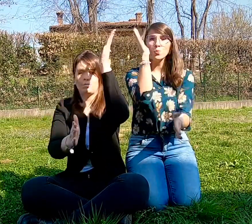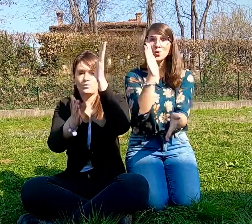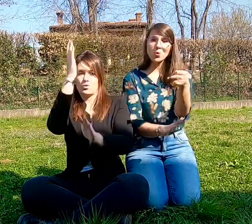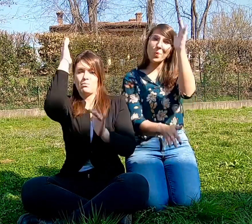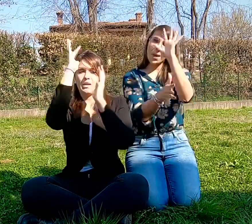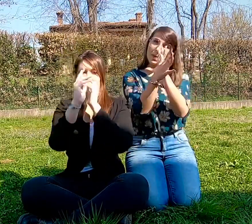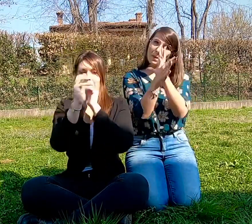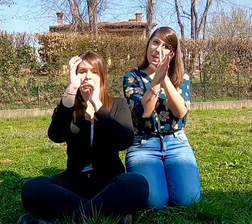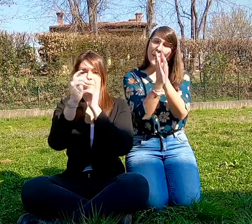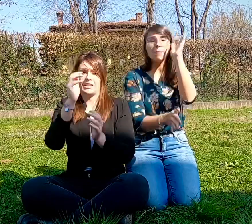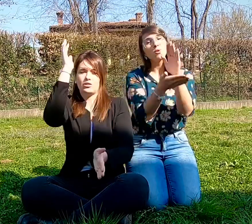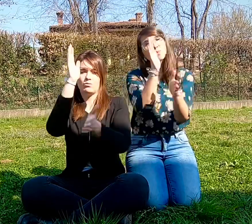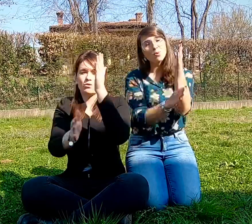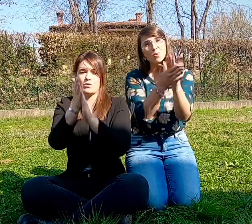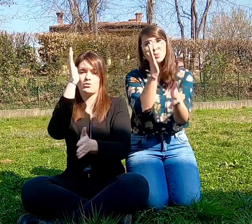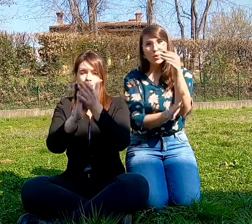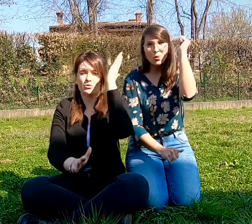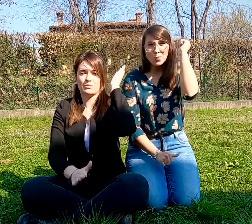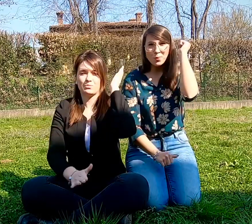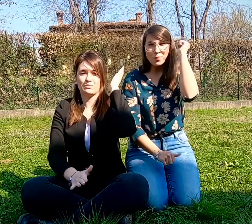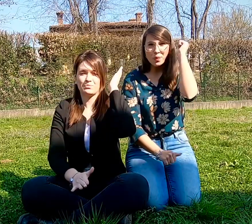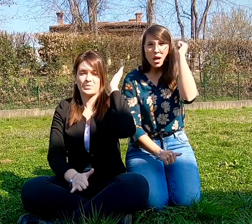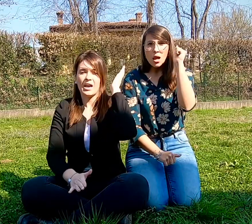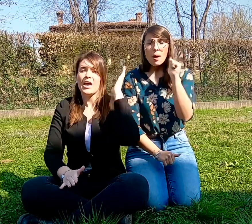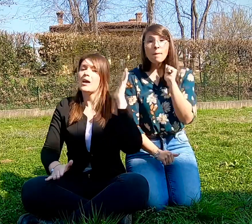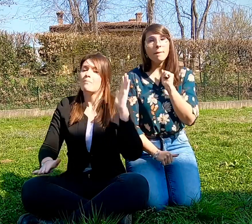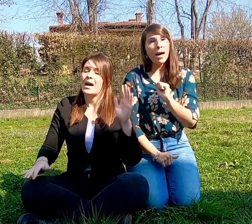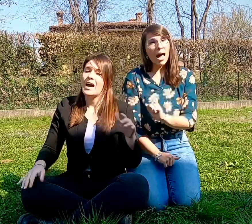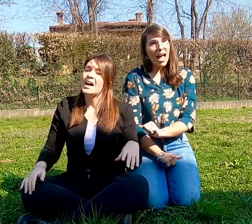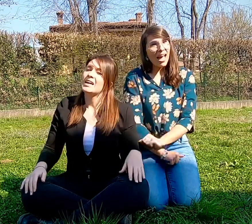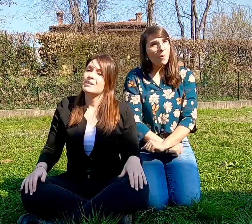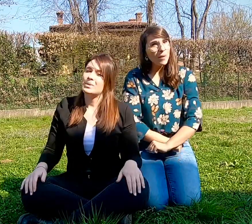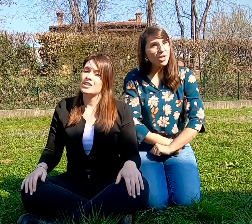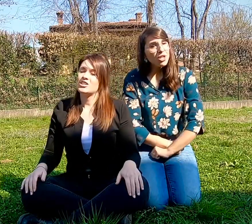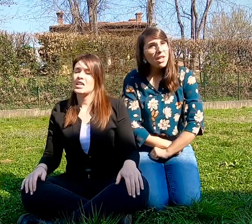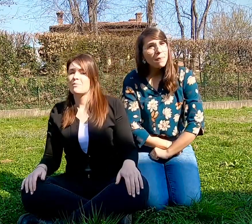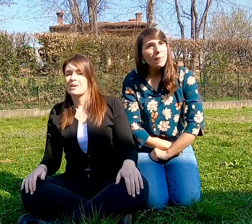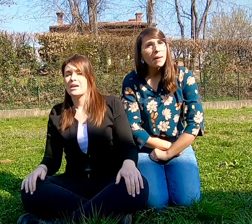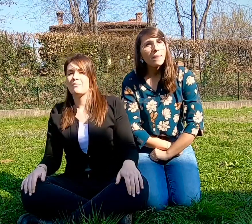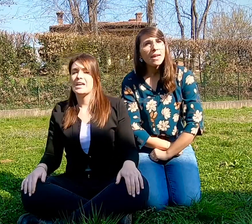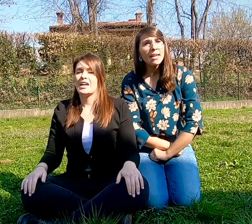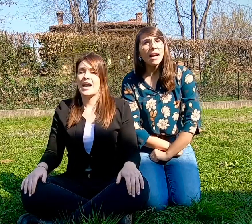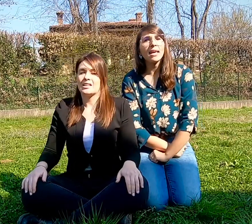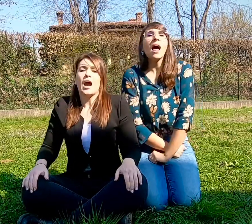zoom, prepepepe zoom zoom zoom zoom Ma il principe pernacchia